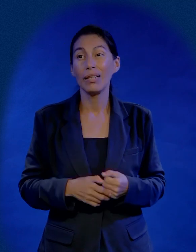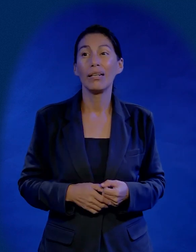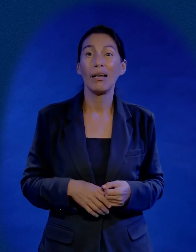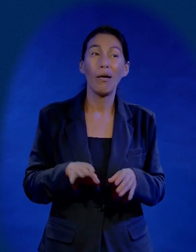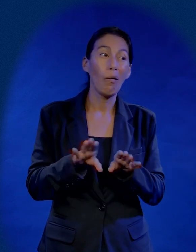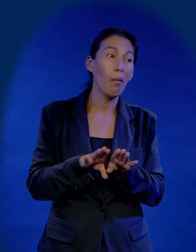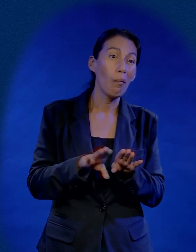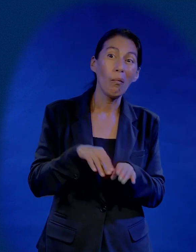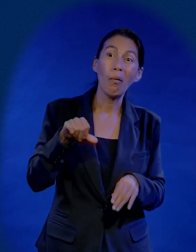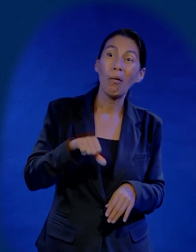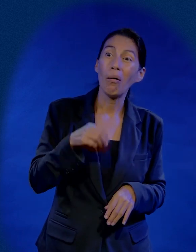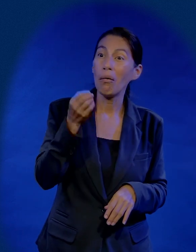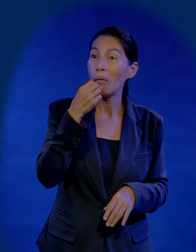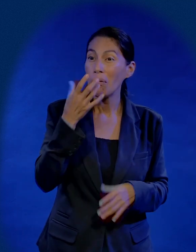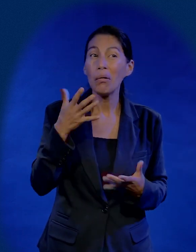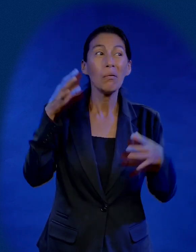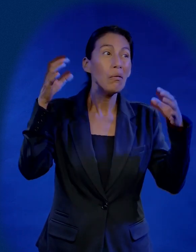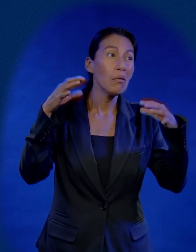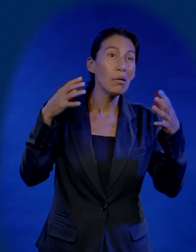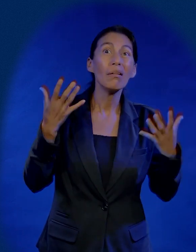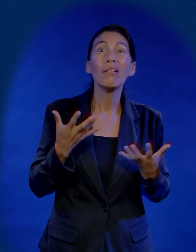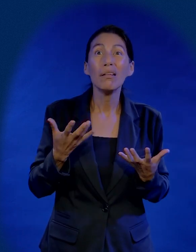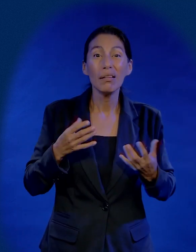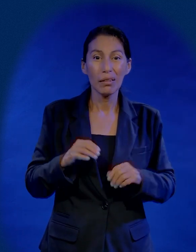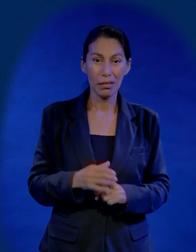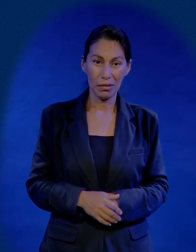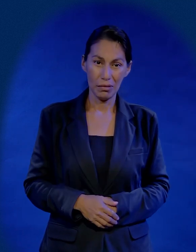a comer cómo vamos a comer hoy el convivio si está lloviendo